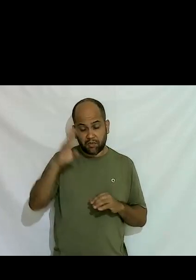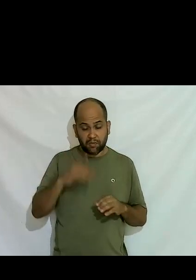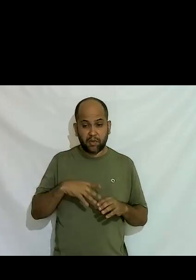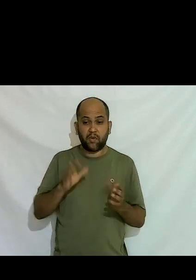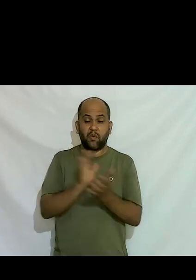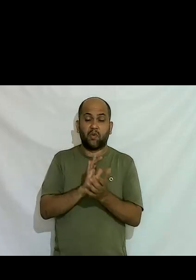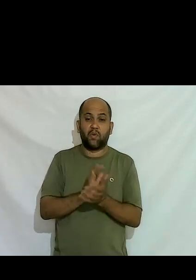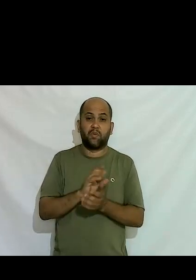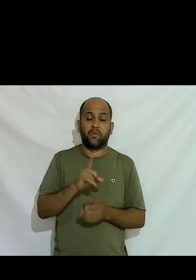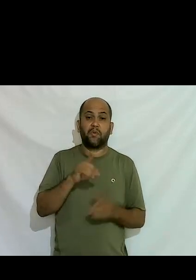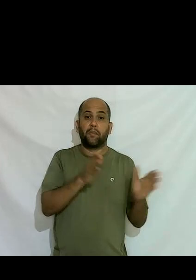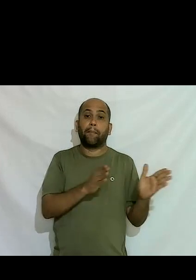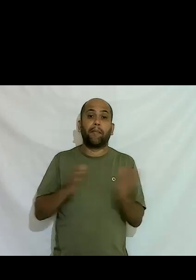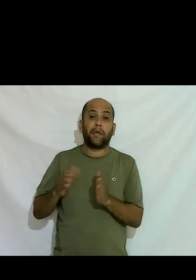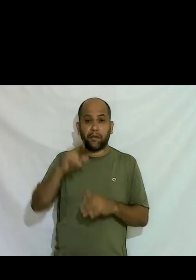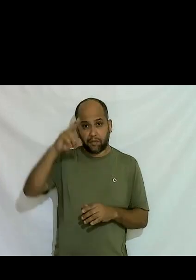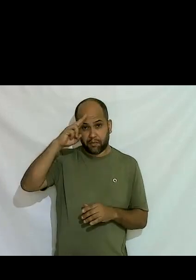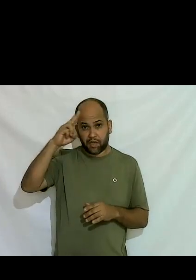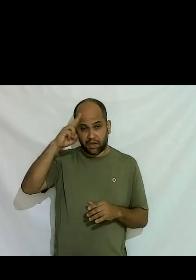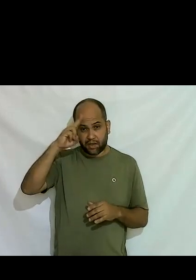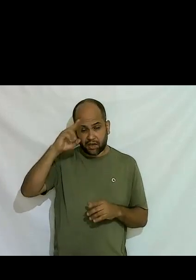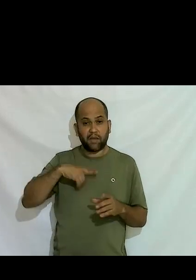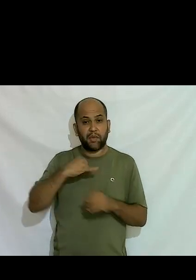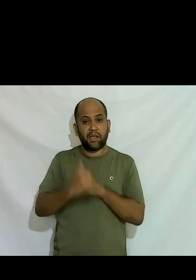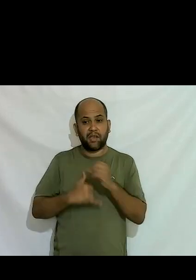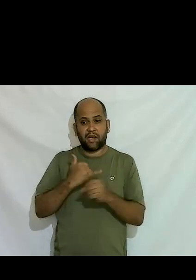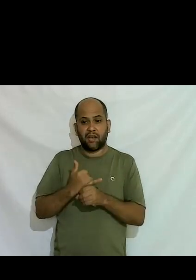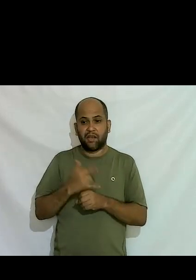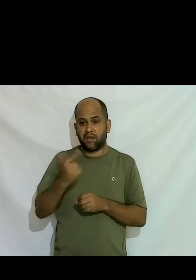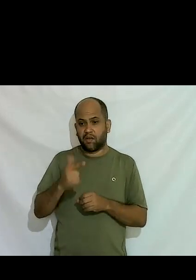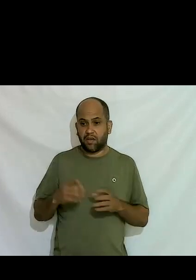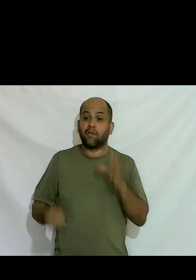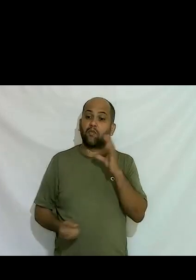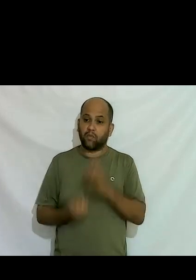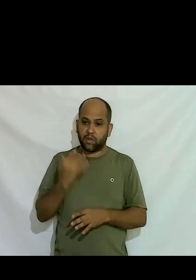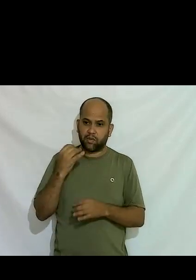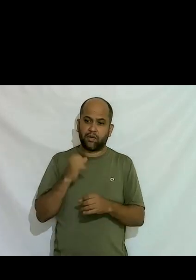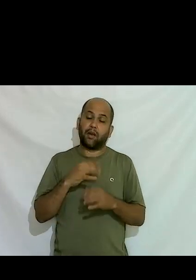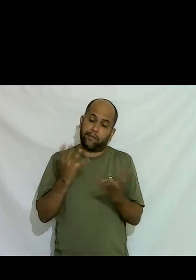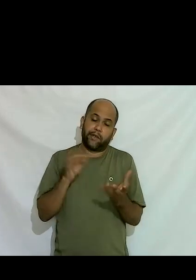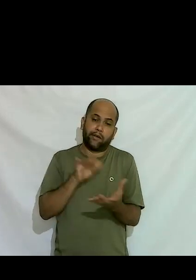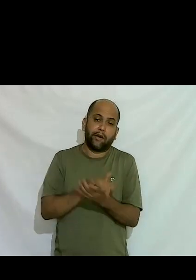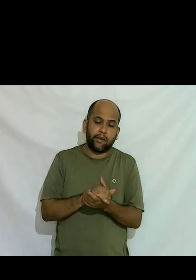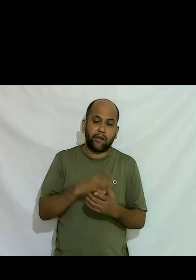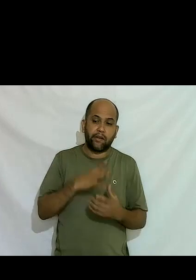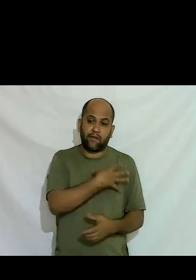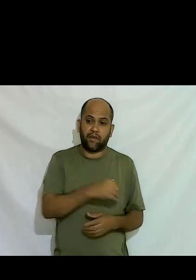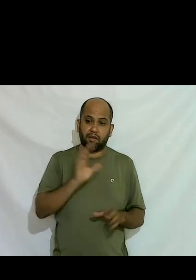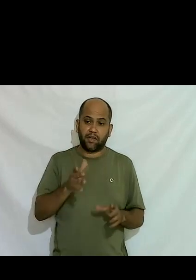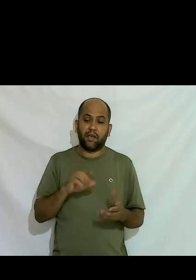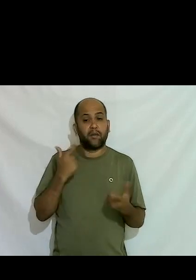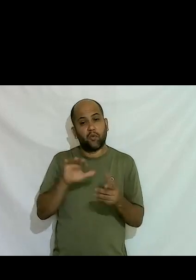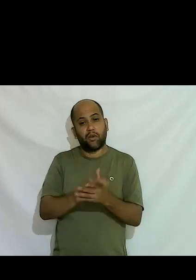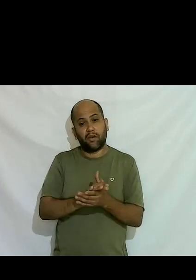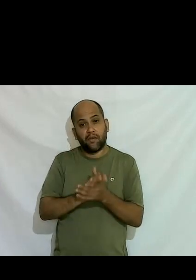depois ainda não tinha muito depois veio a internet aí quando veio a internet eu casei tive uma filha e me divorciei logo em